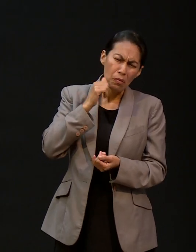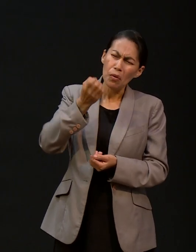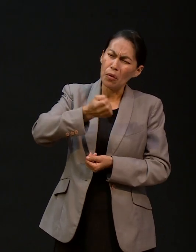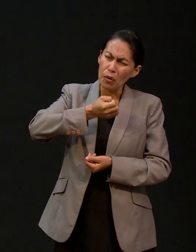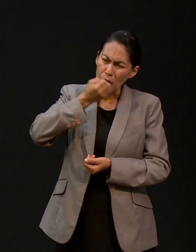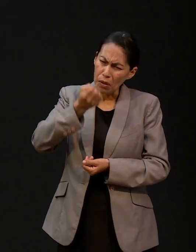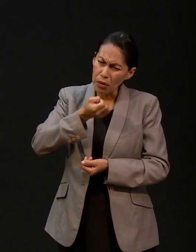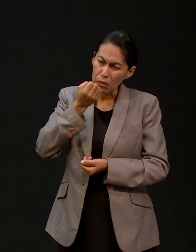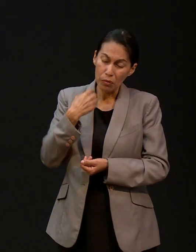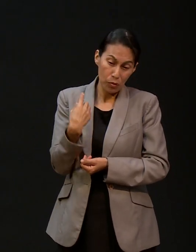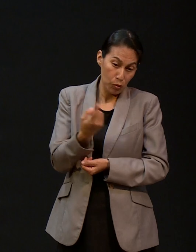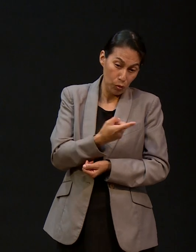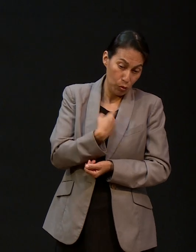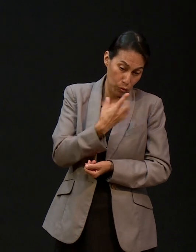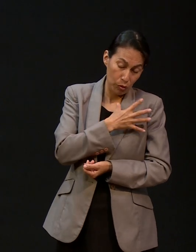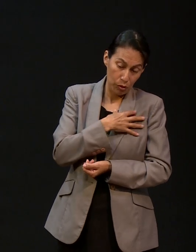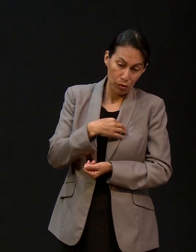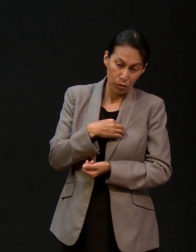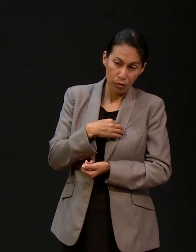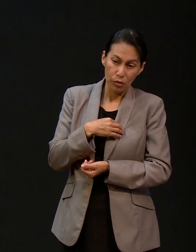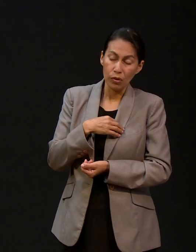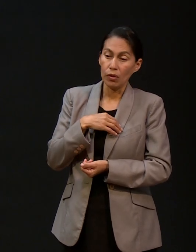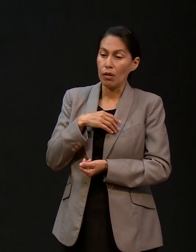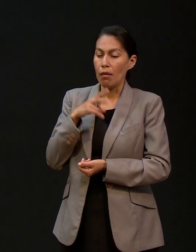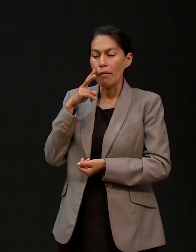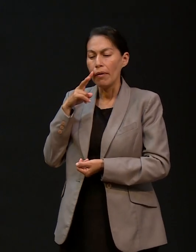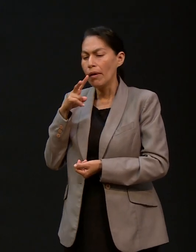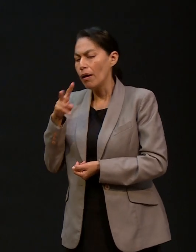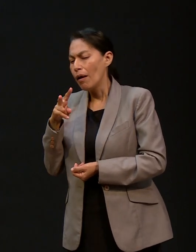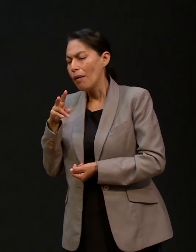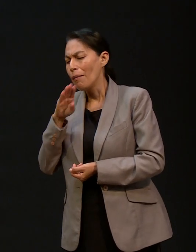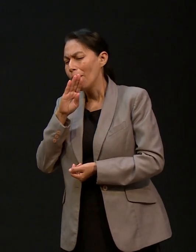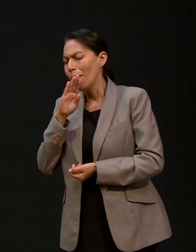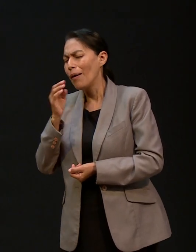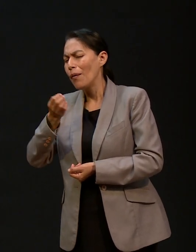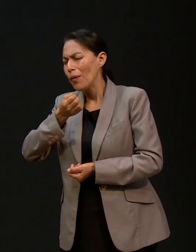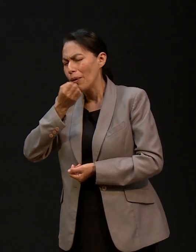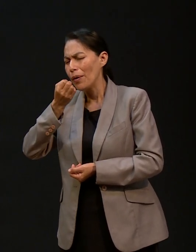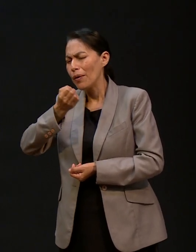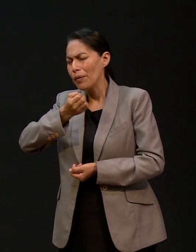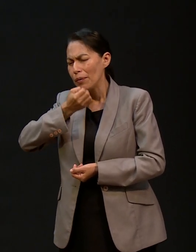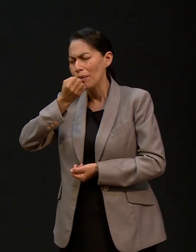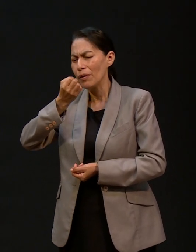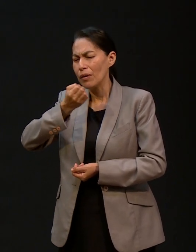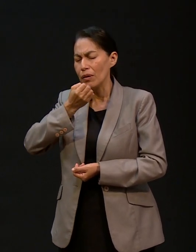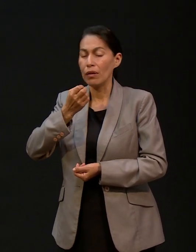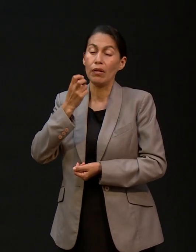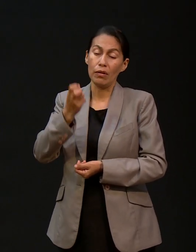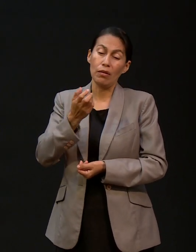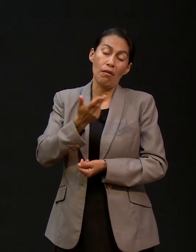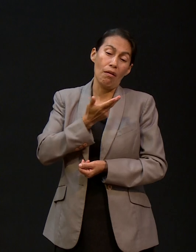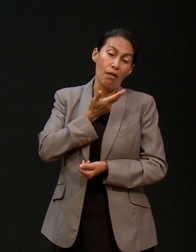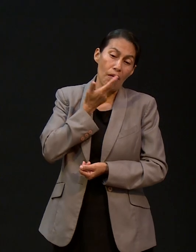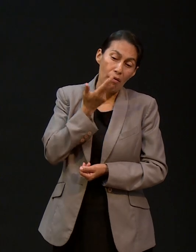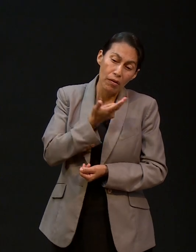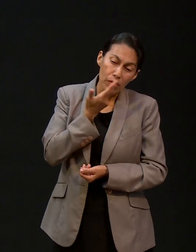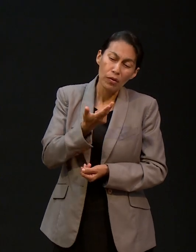nosotros, sus hijos. Eso fue quedado grabado en nuestras mentes. Así que el hábito de